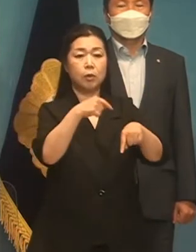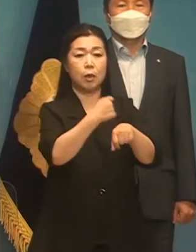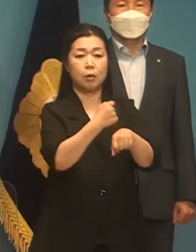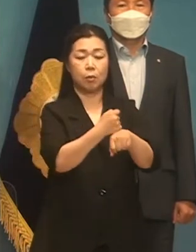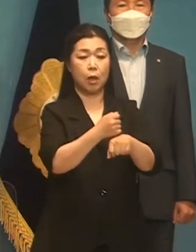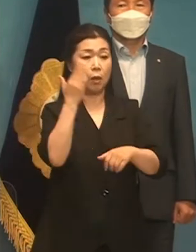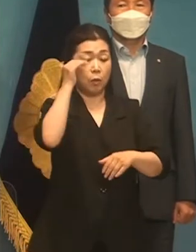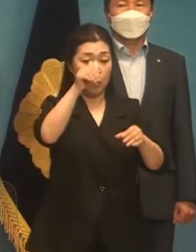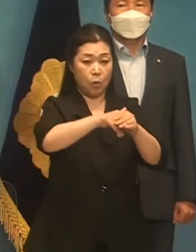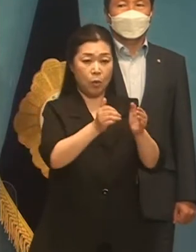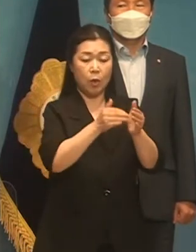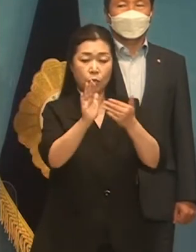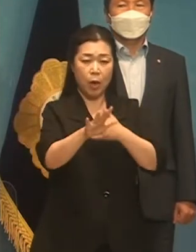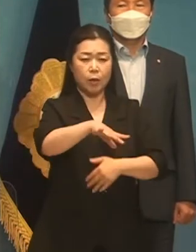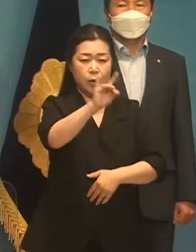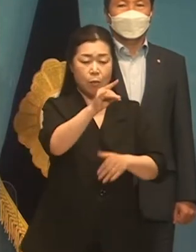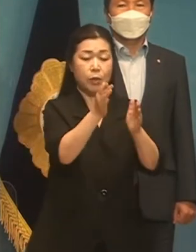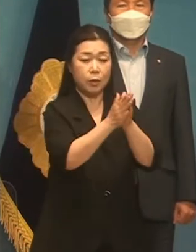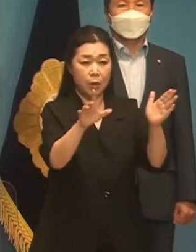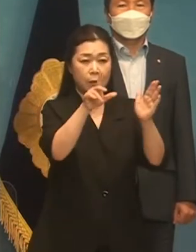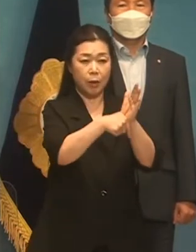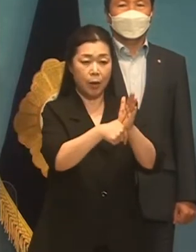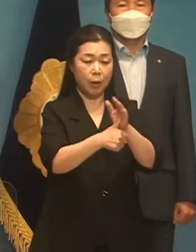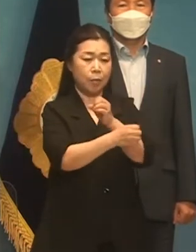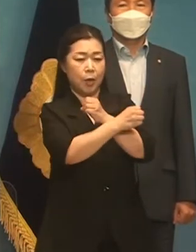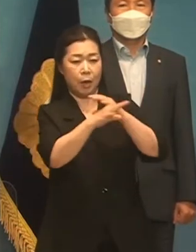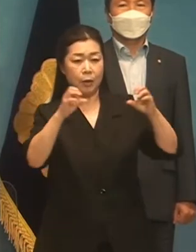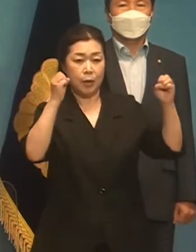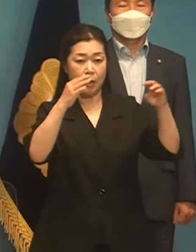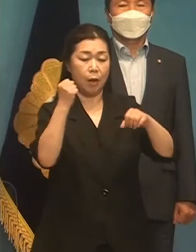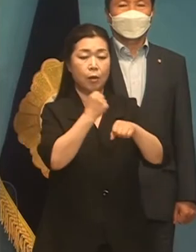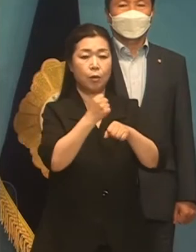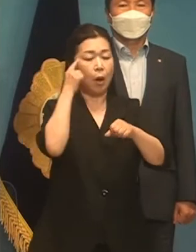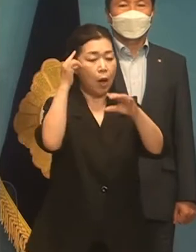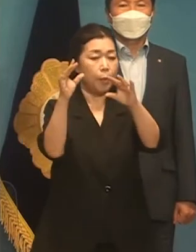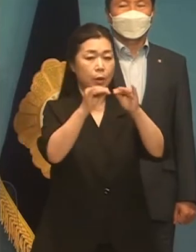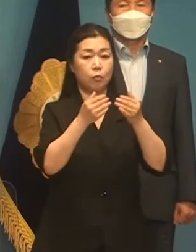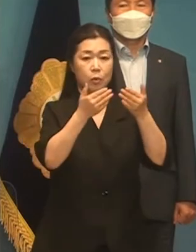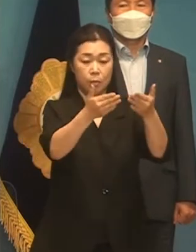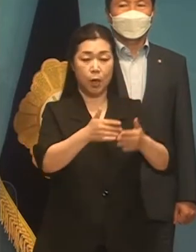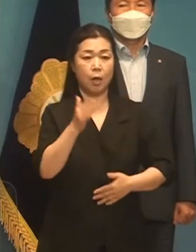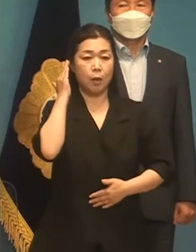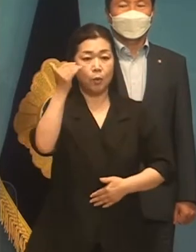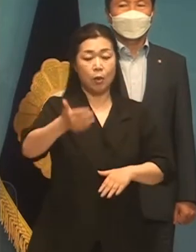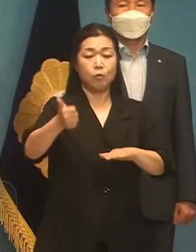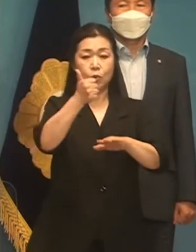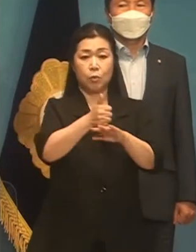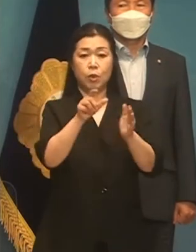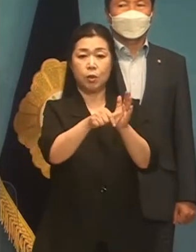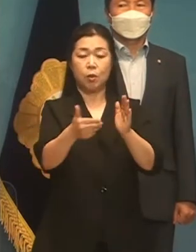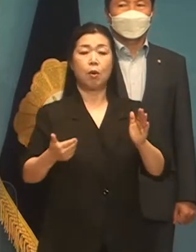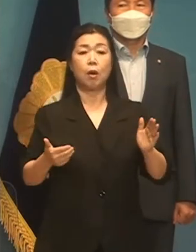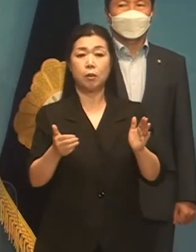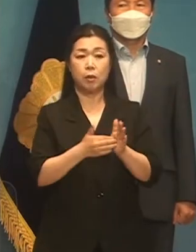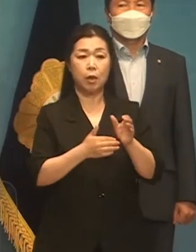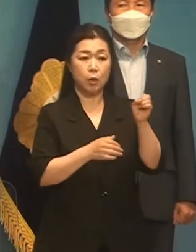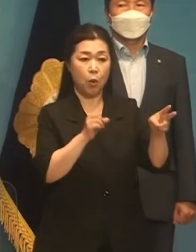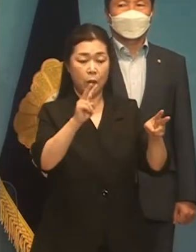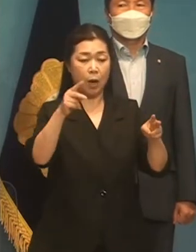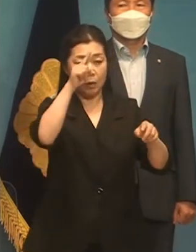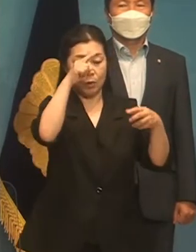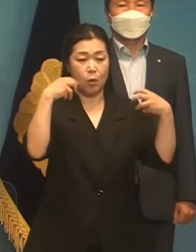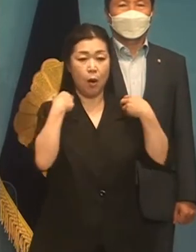지도자들과 임기 처툭의 국정과들을 합의하겠습니다. 대통령 취임 이전까지 여야정이 합의